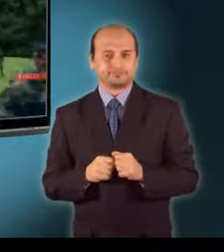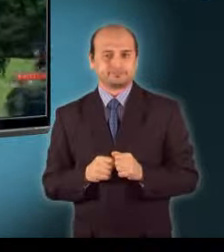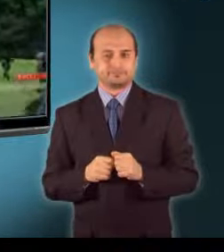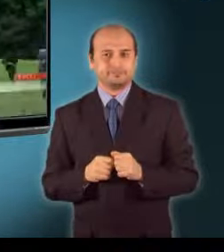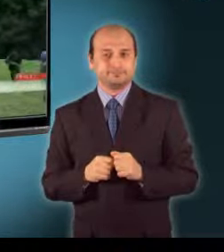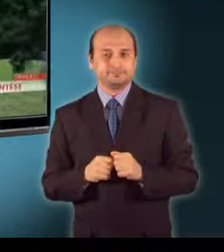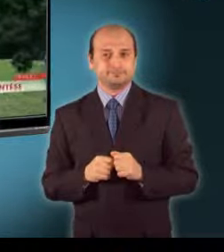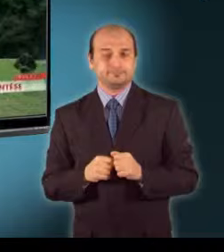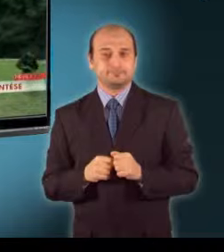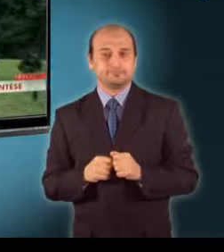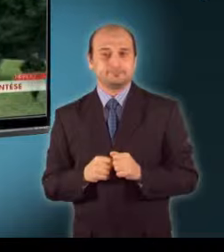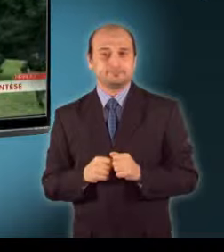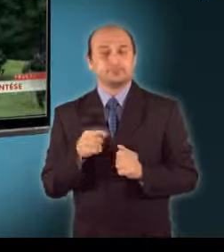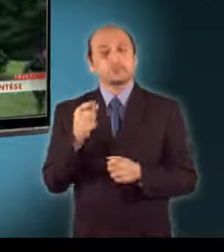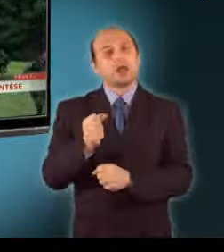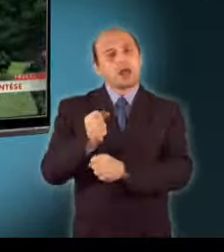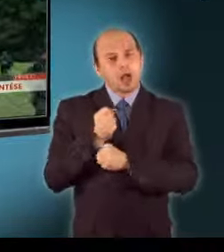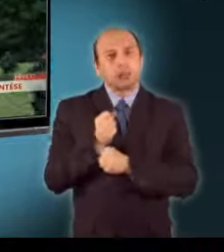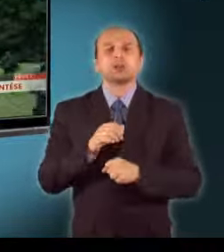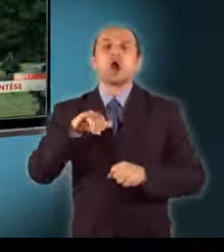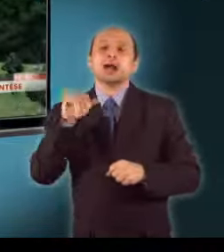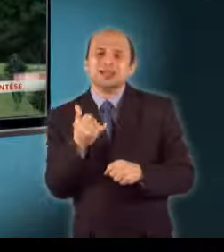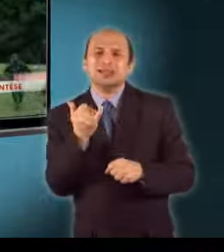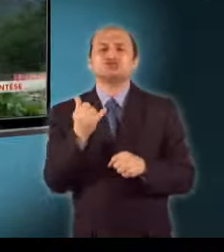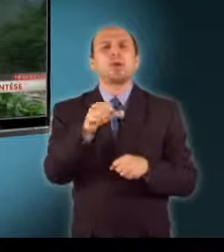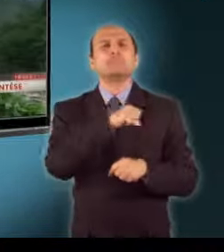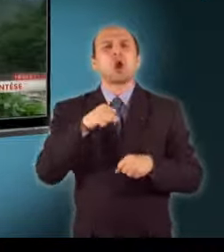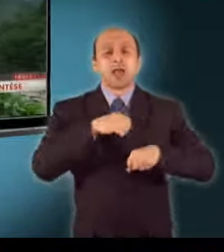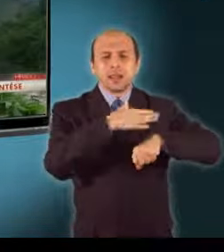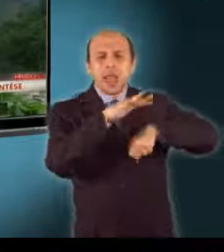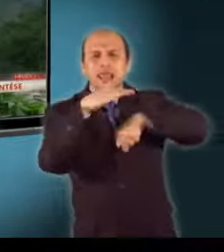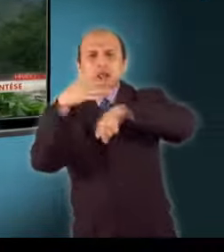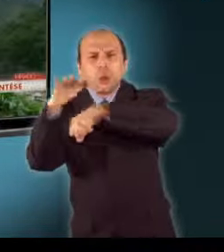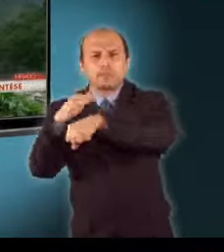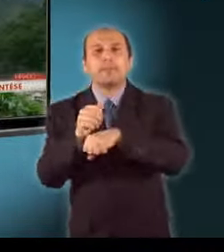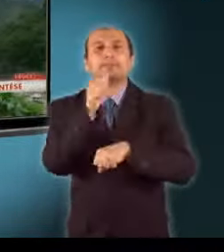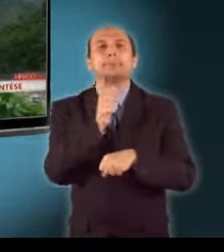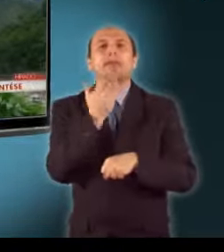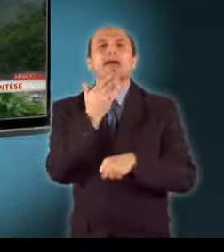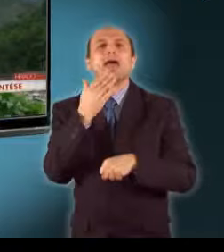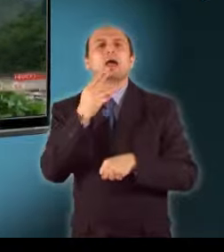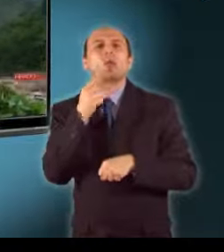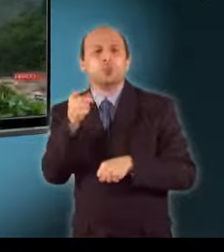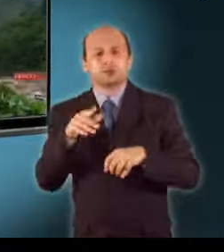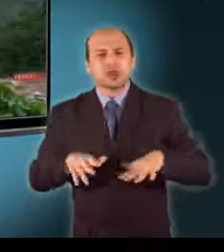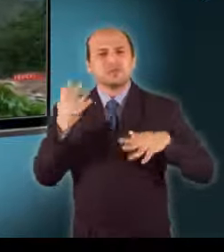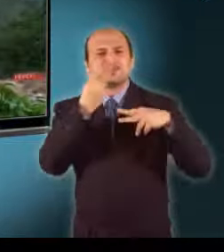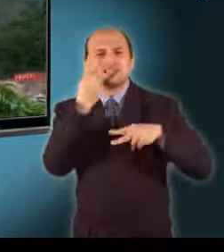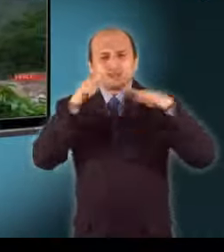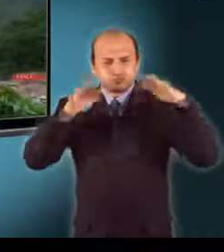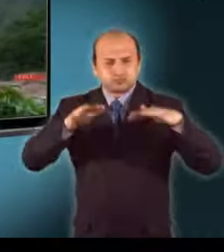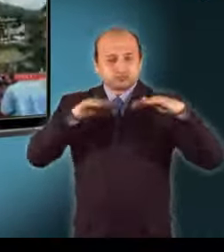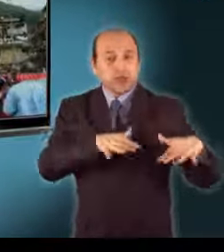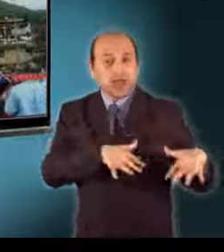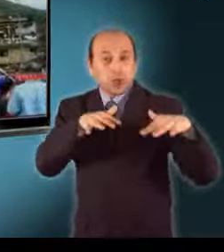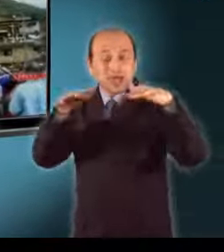Katonai és magánhelikoptereket is bevetettek a mentéshez Peru délkeleti részén, ahol az áradások miatt csak nem kétezer turista